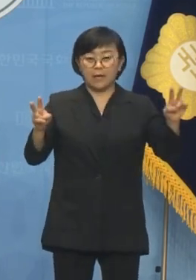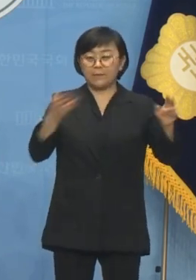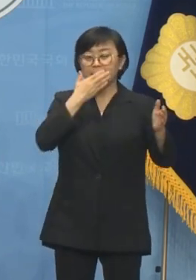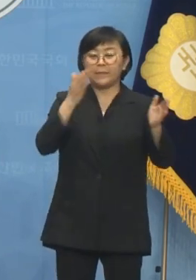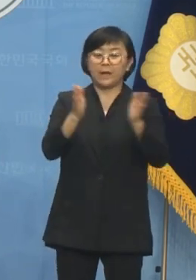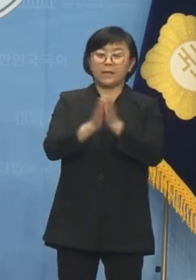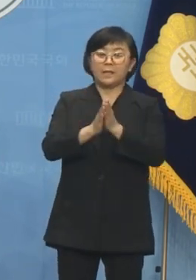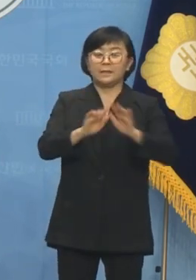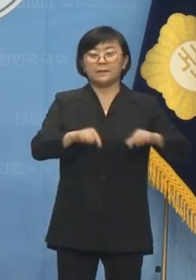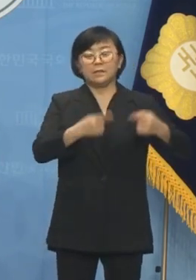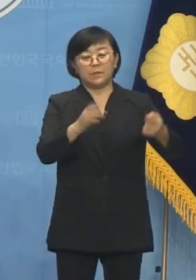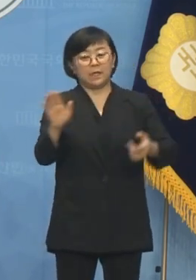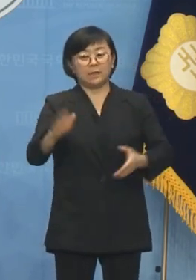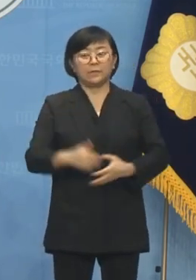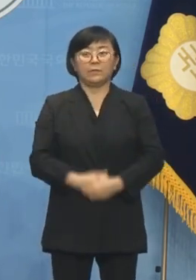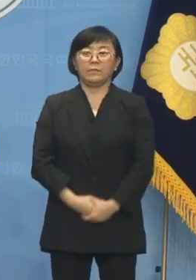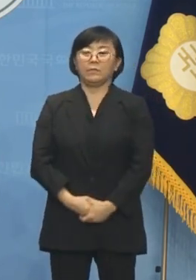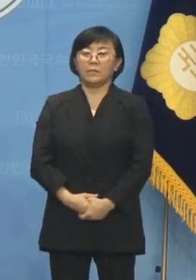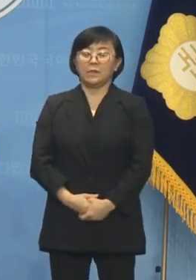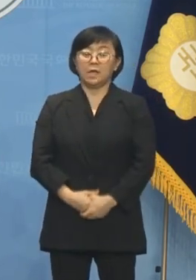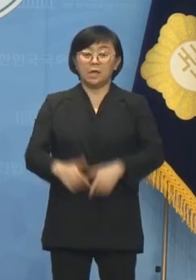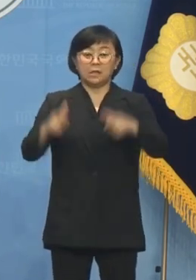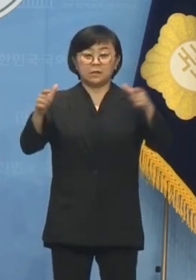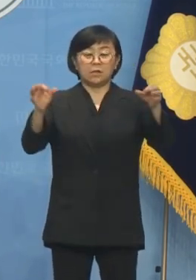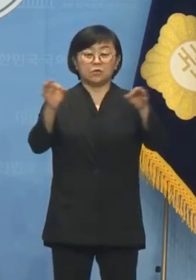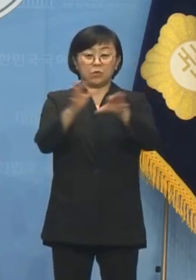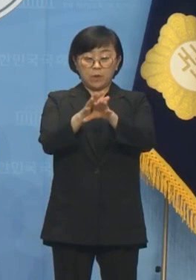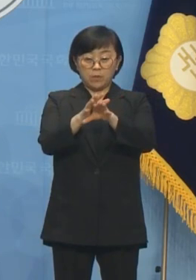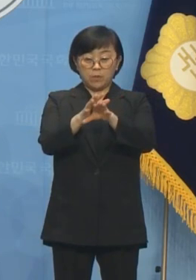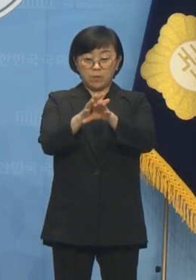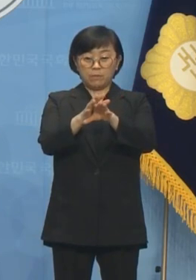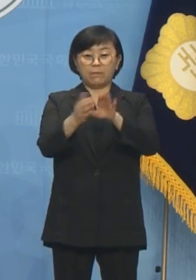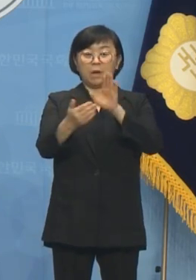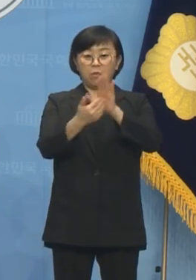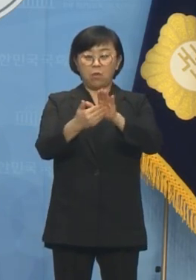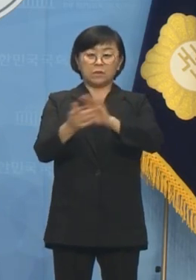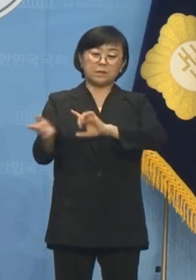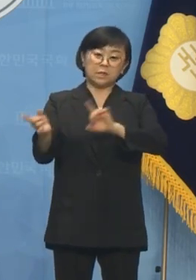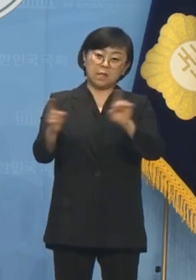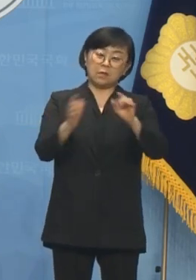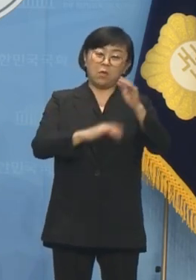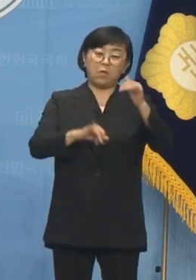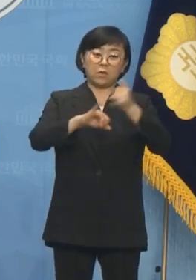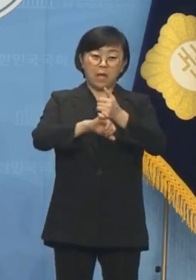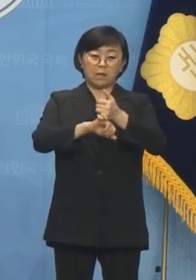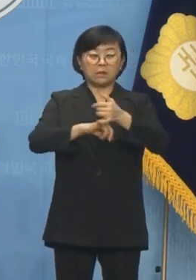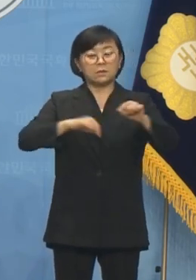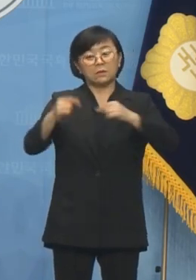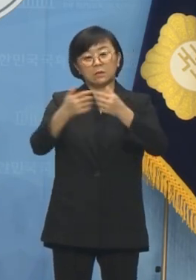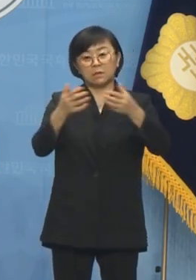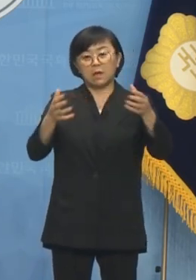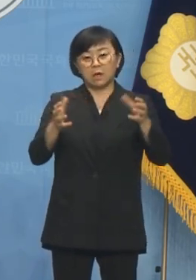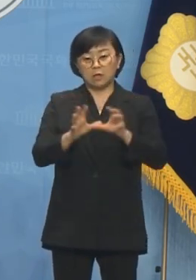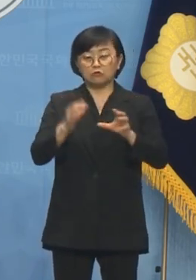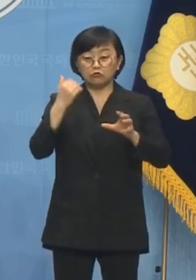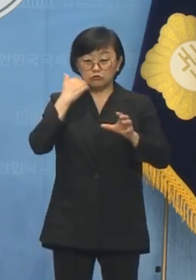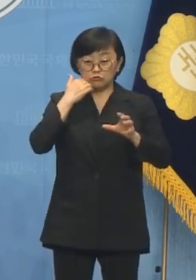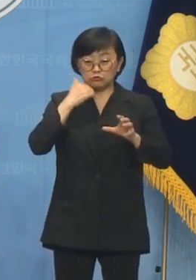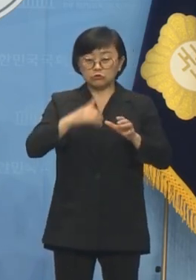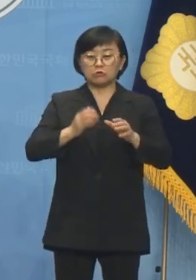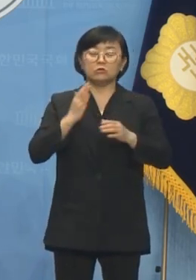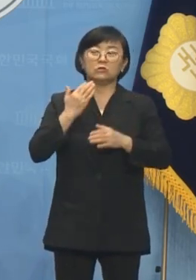함께하지 않겠습니다. 지역소멸을 막고 지역을 살리는 공약을 내놓은 유일한 정당, 그 자리를